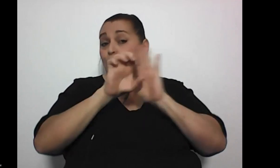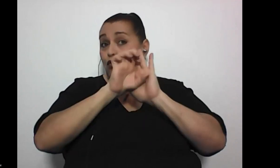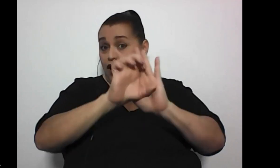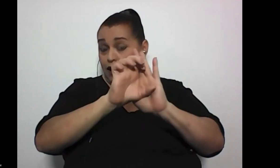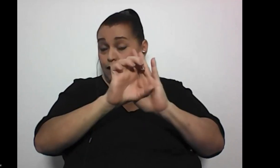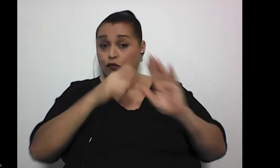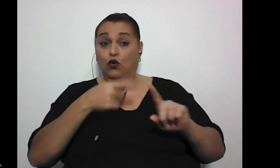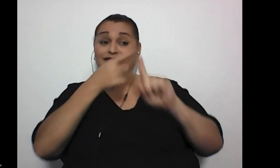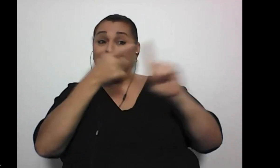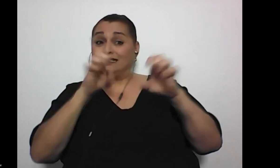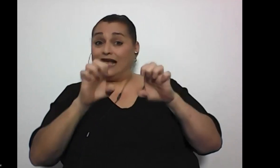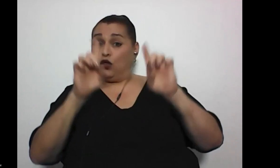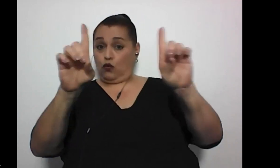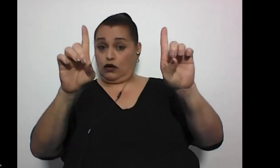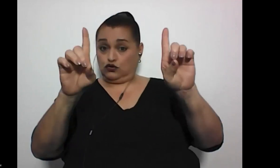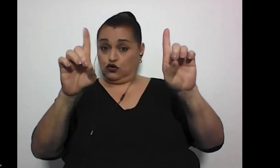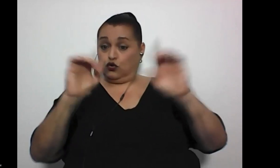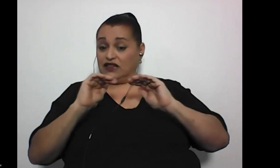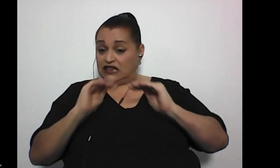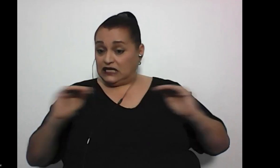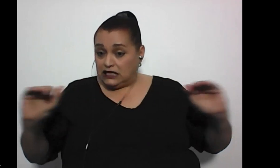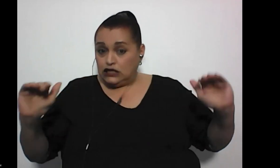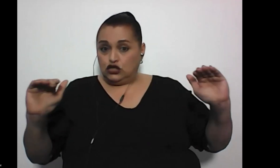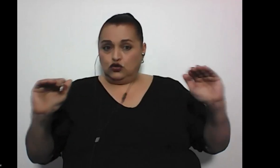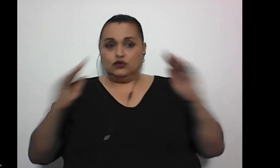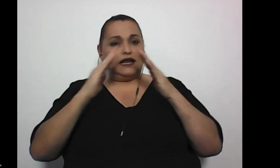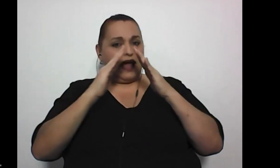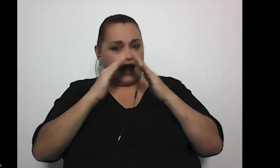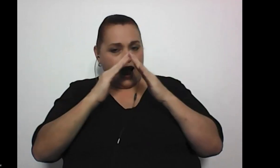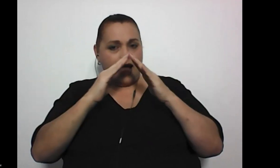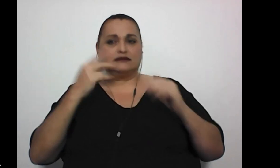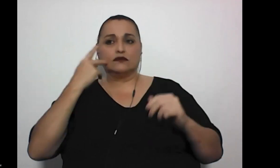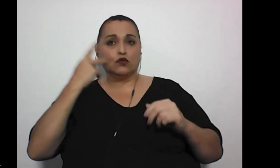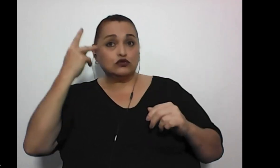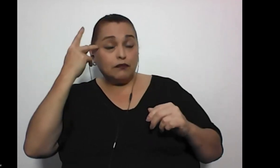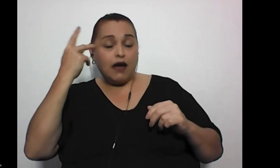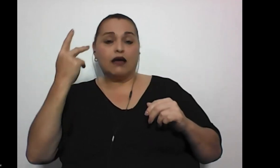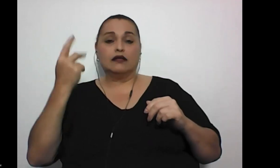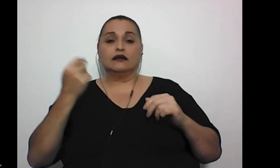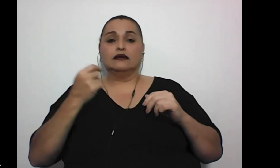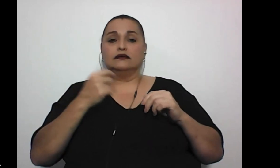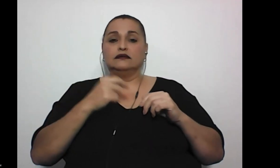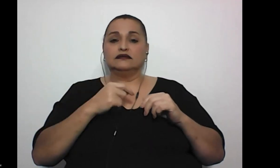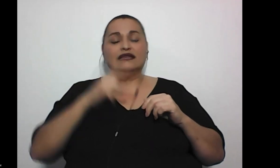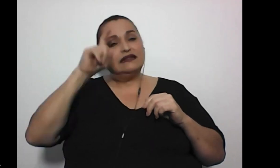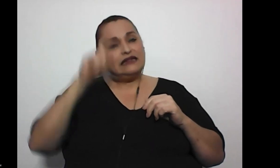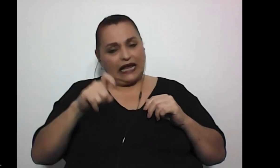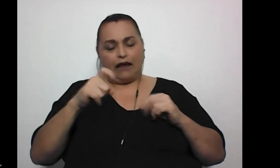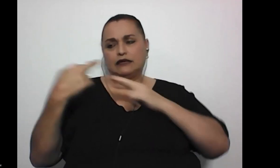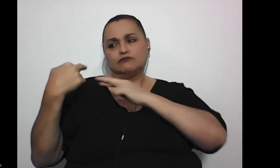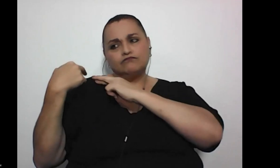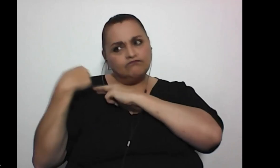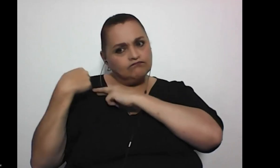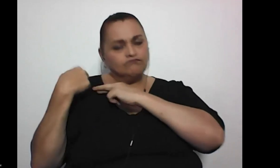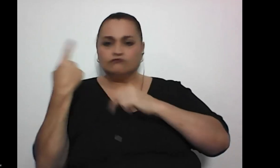desde la educación, ¿verdad? De los niños en nuestras casas, los papás, tienen que encargarse